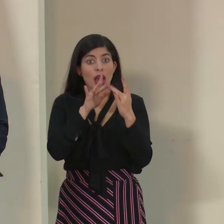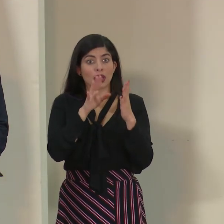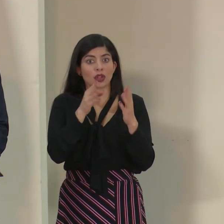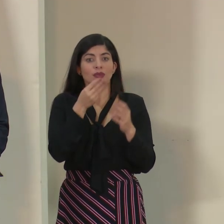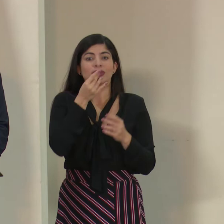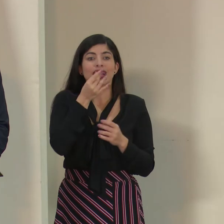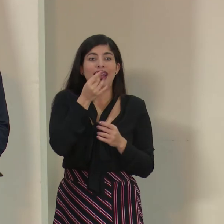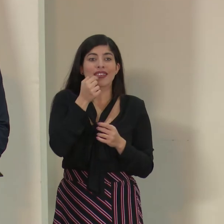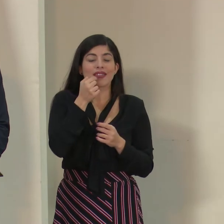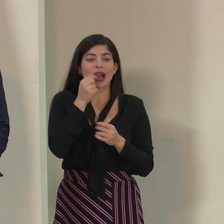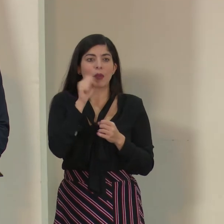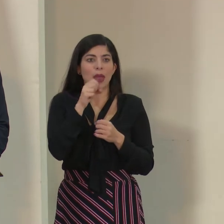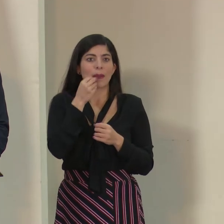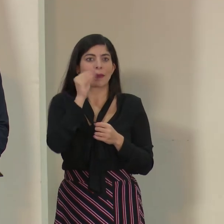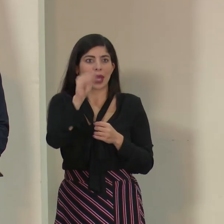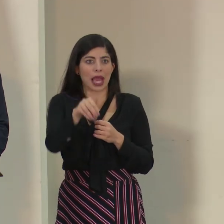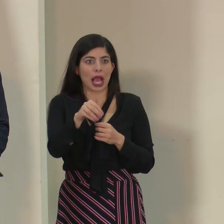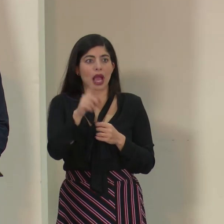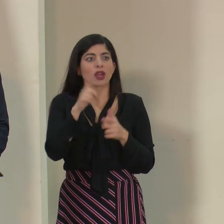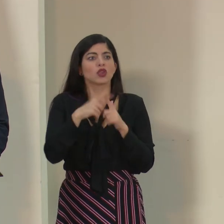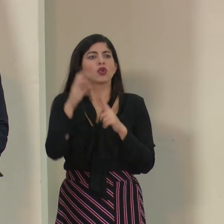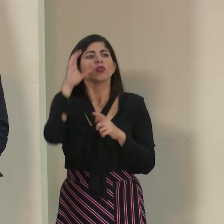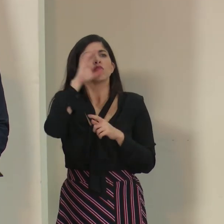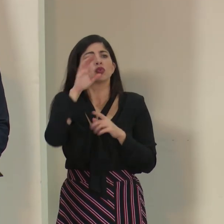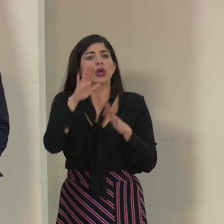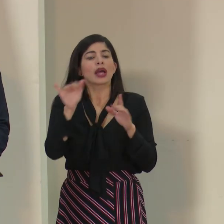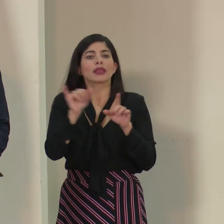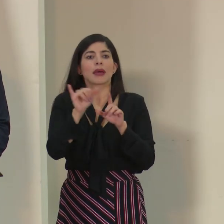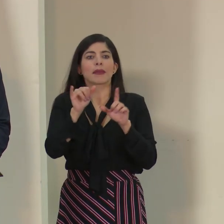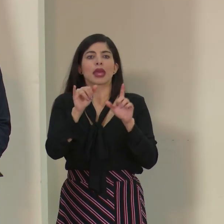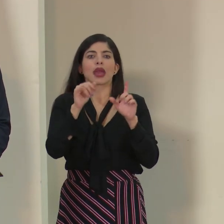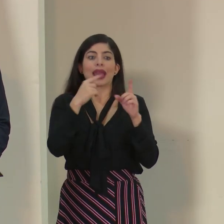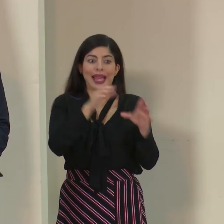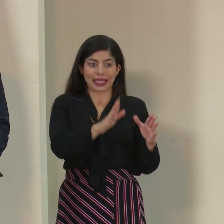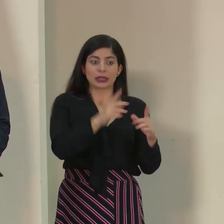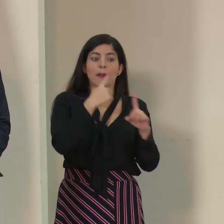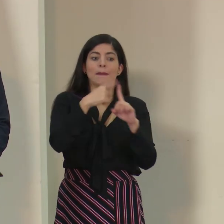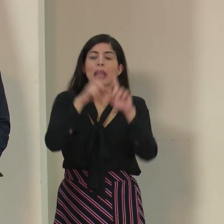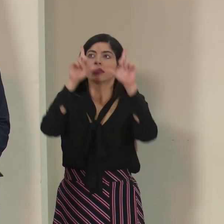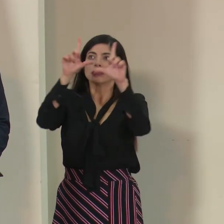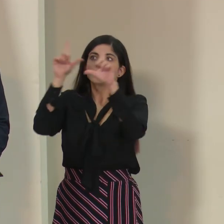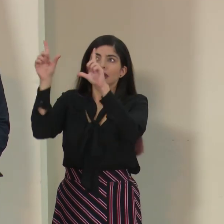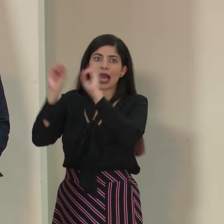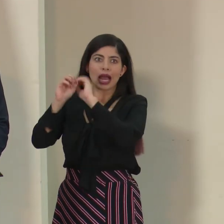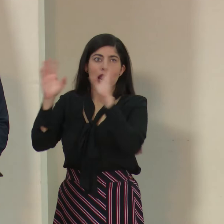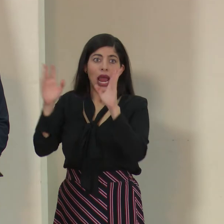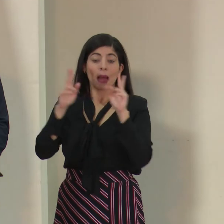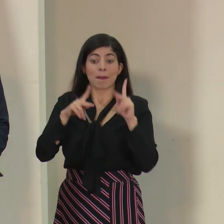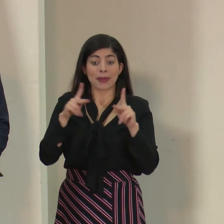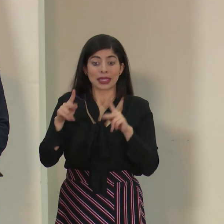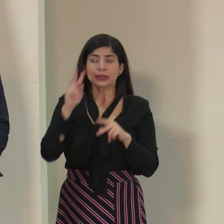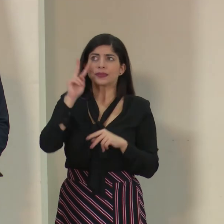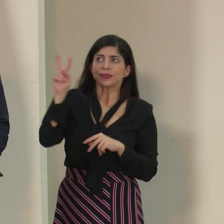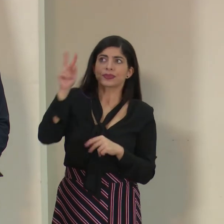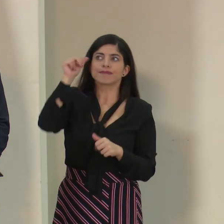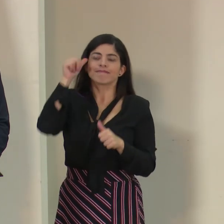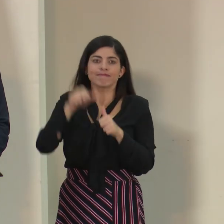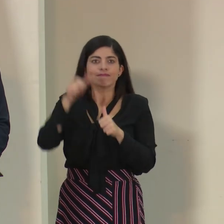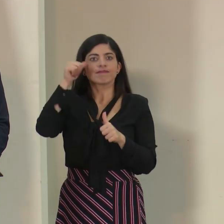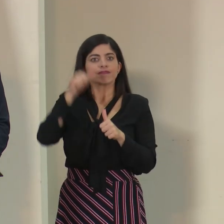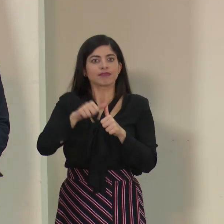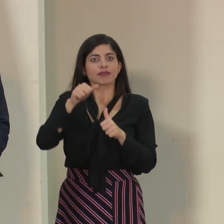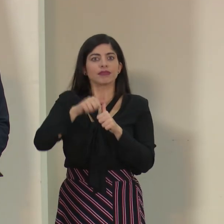la saliva, sabemos que ahí se transmite y entonces lo que se busca es eso, además de la señalización clara en todos los lugares donde la gente pueda estar reforzando y